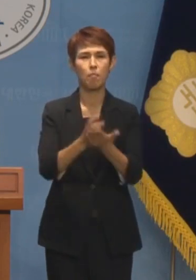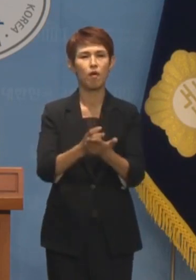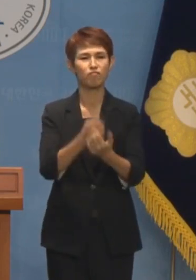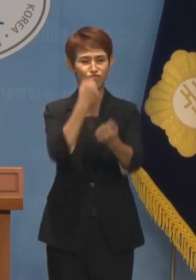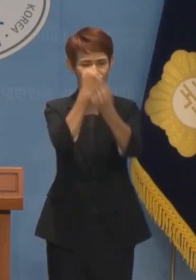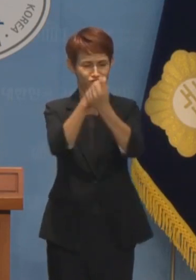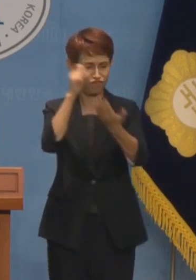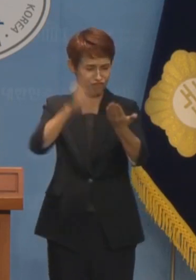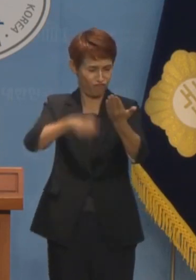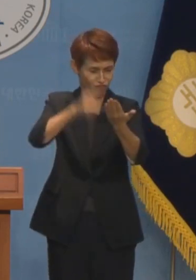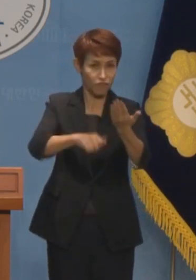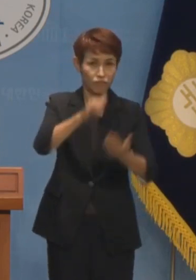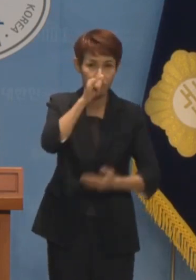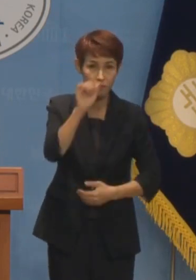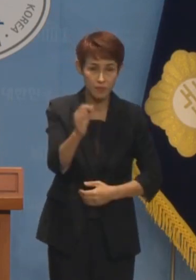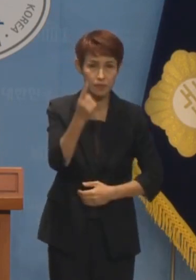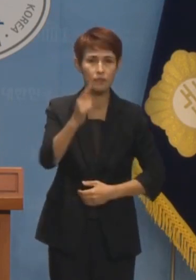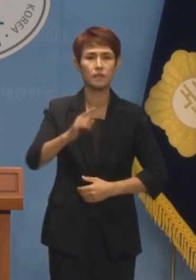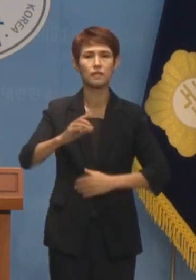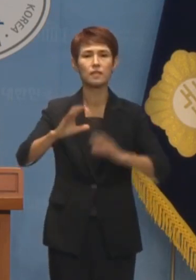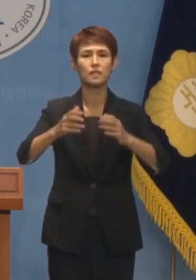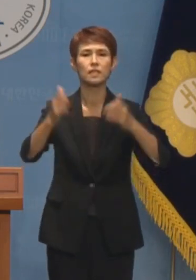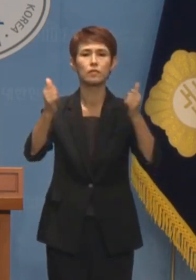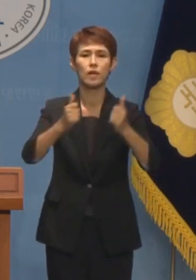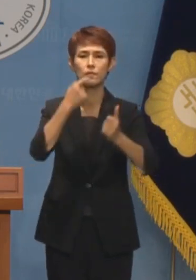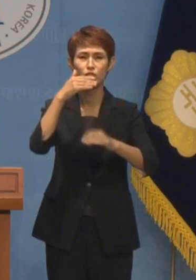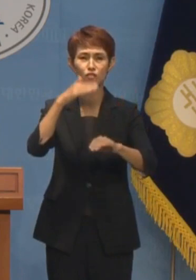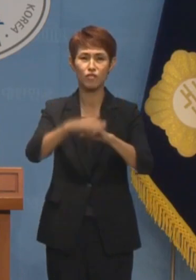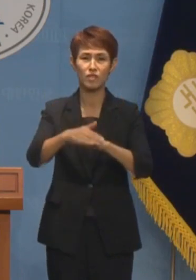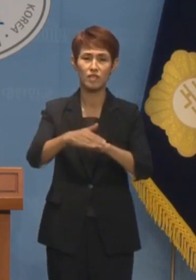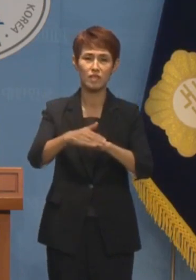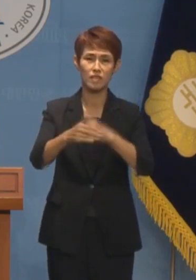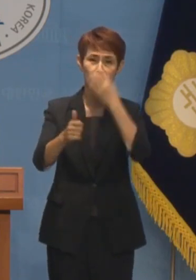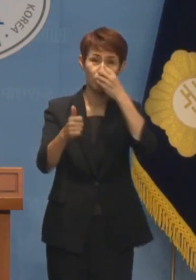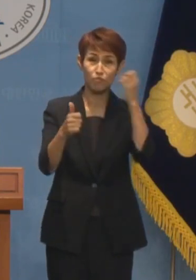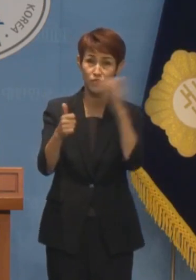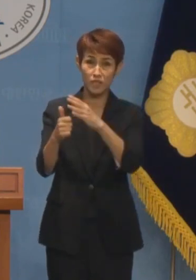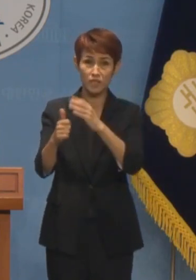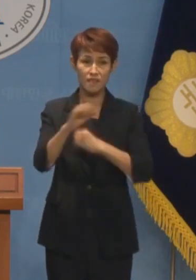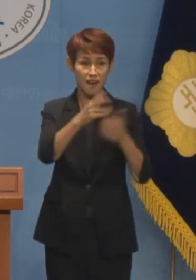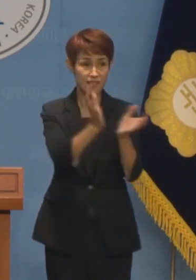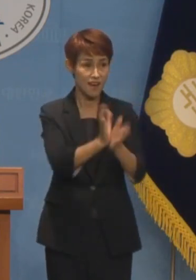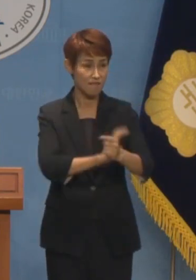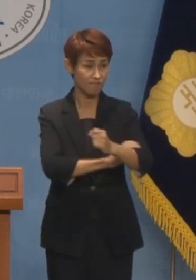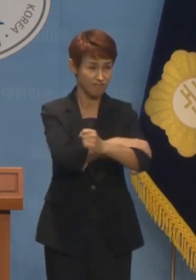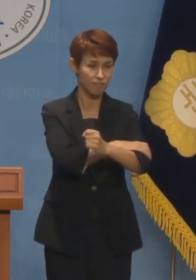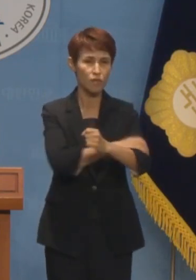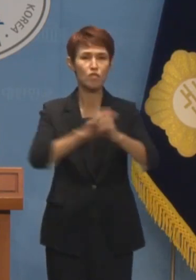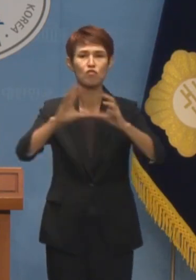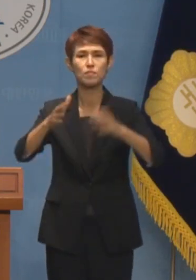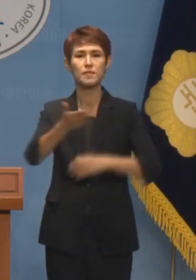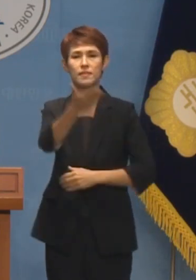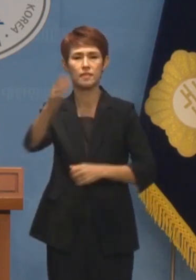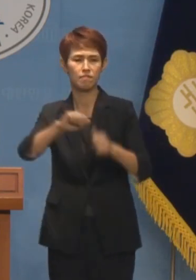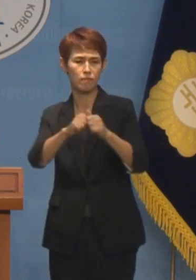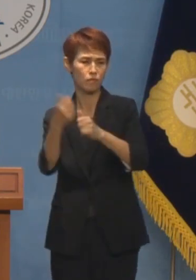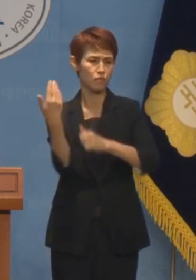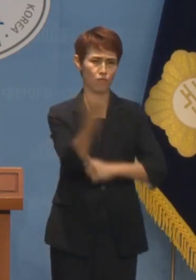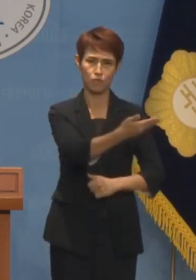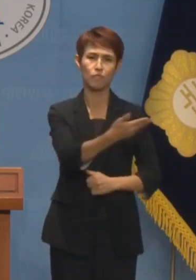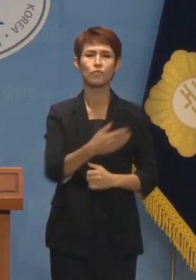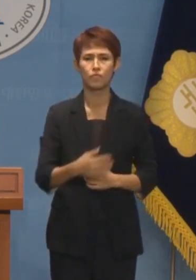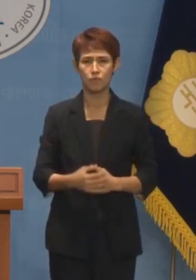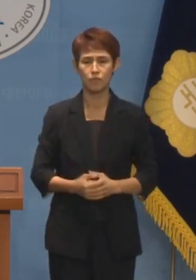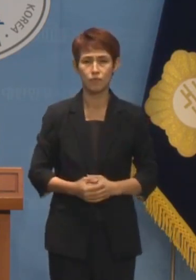의회 민주주의를 내팽개친 거대 야당의 폭주는 반드시 국민의 심판을 받을 것입니다